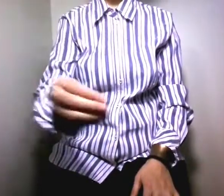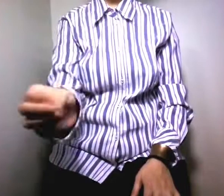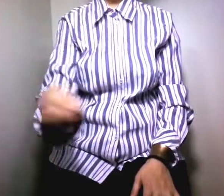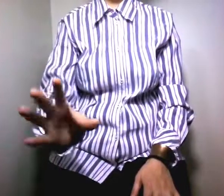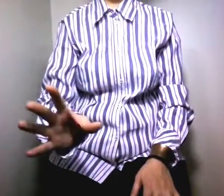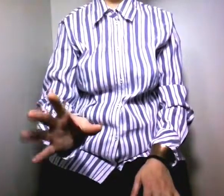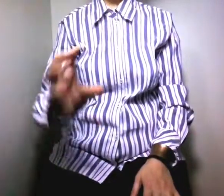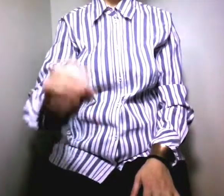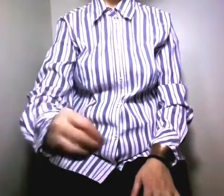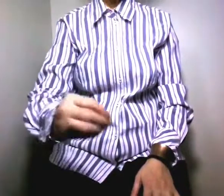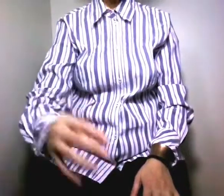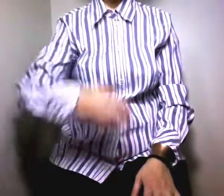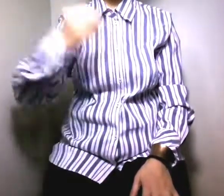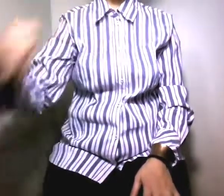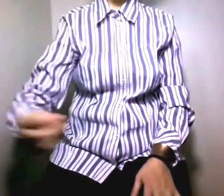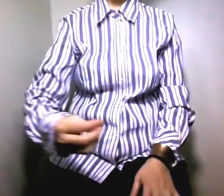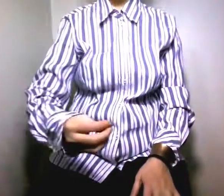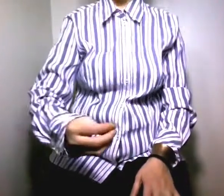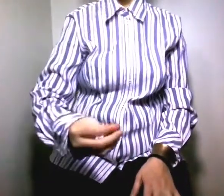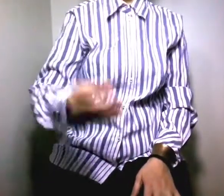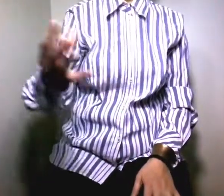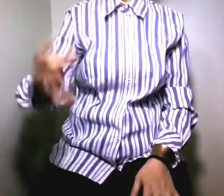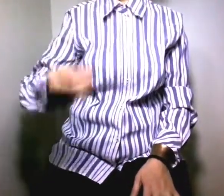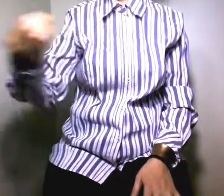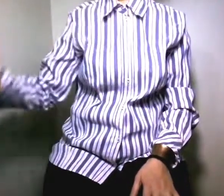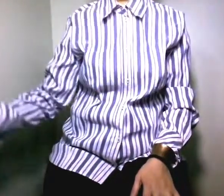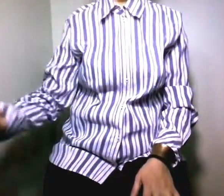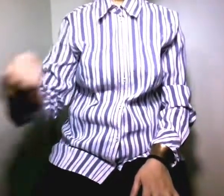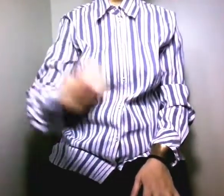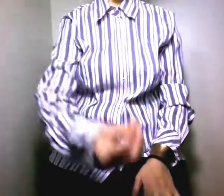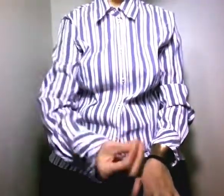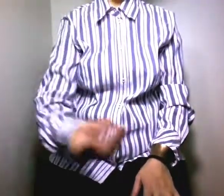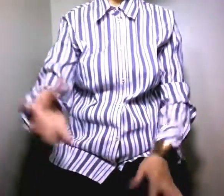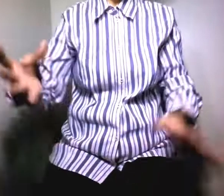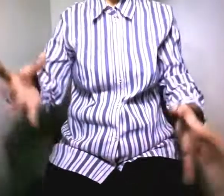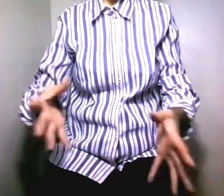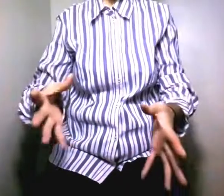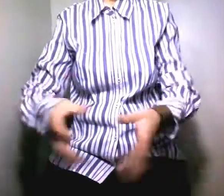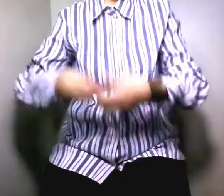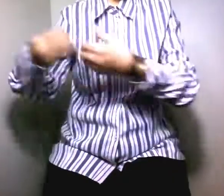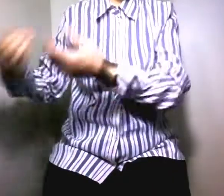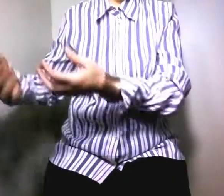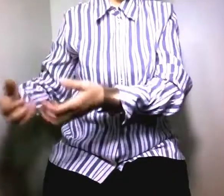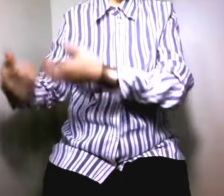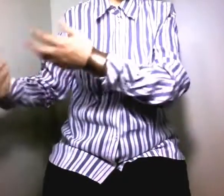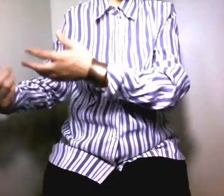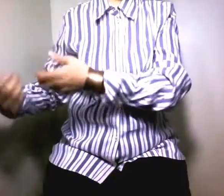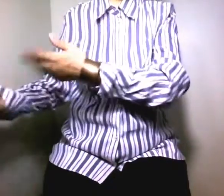علاقات غير طبيعية ماذا ينقذون وماذا ينقذون علاقة غير شرعية وعلاقة